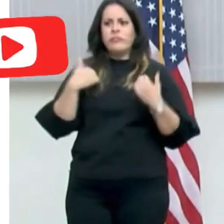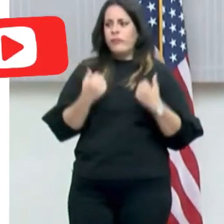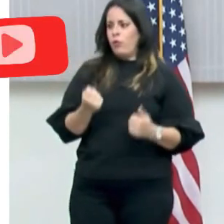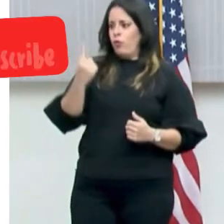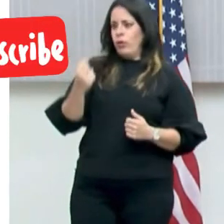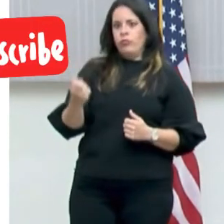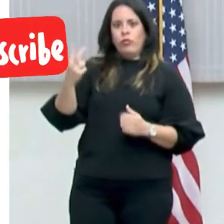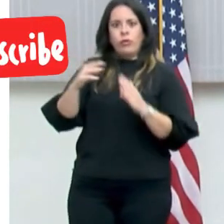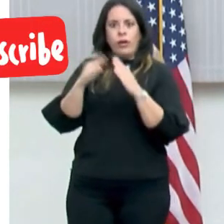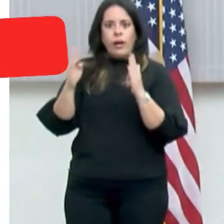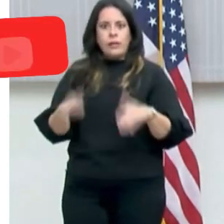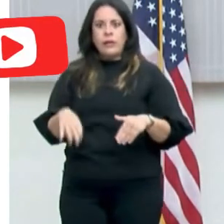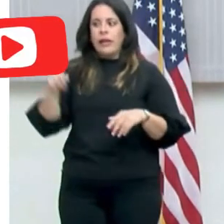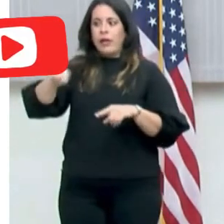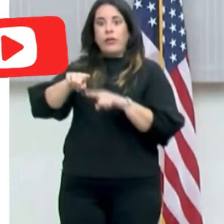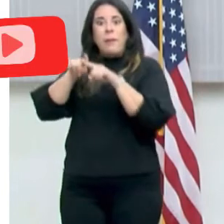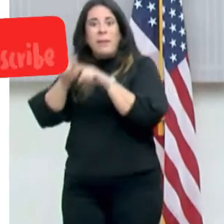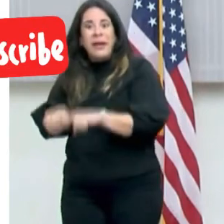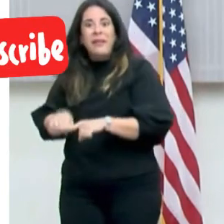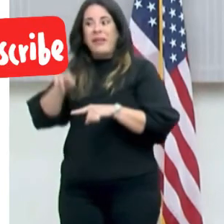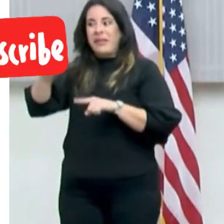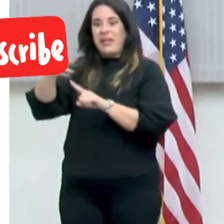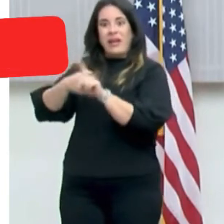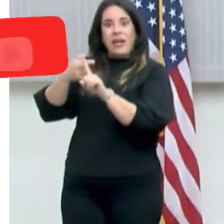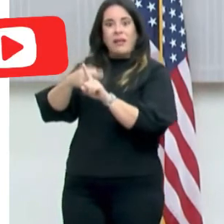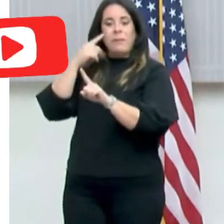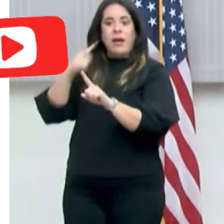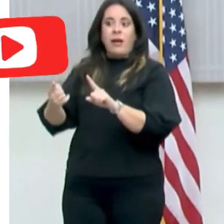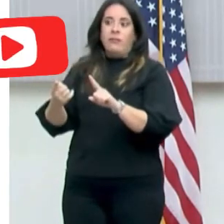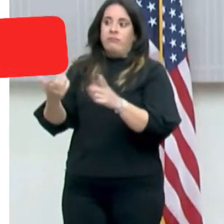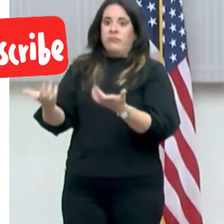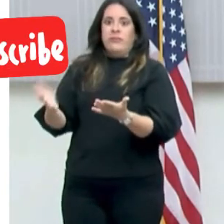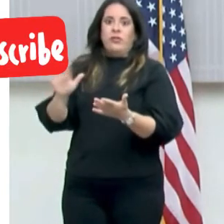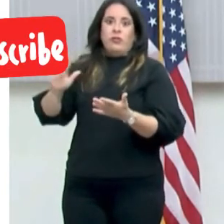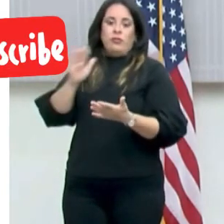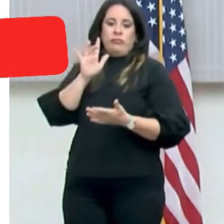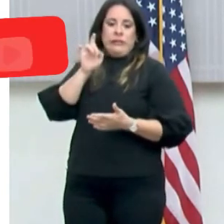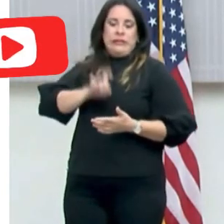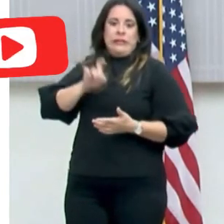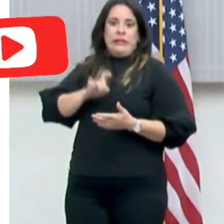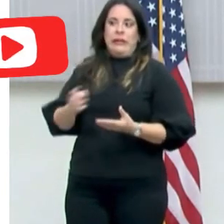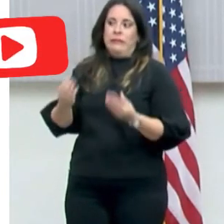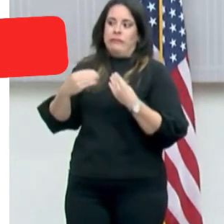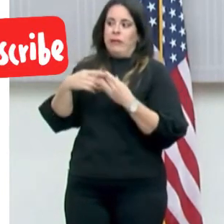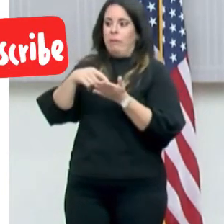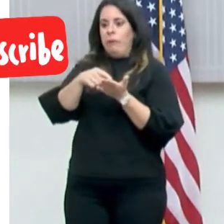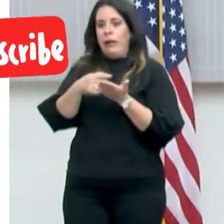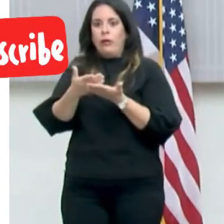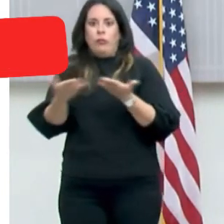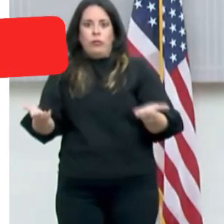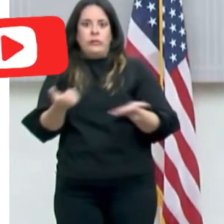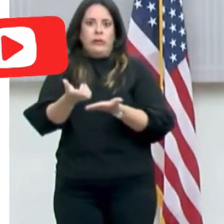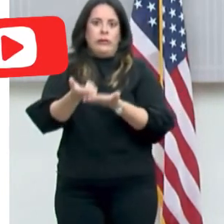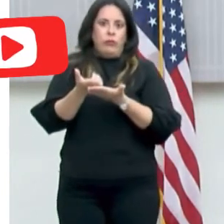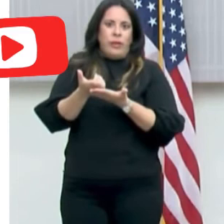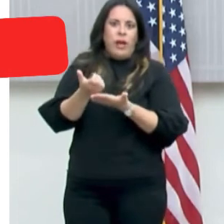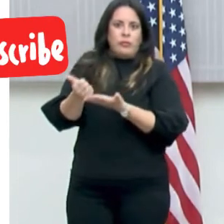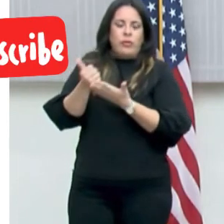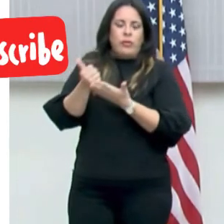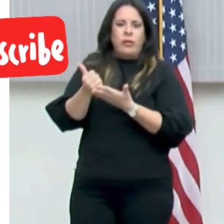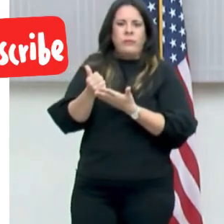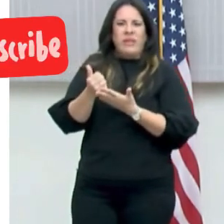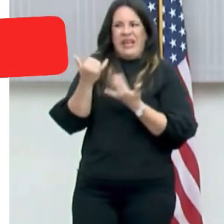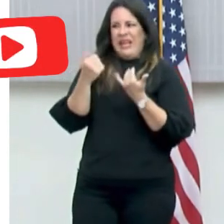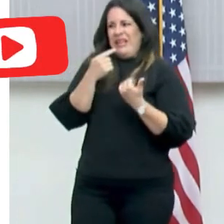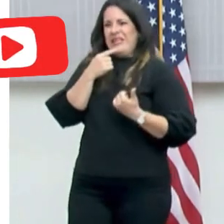o dos propiedades que dependen de su alquiler para sus necesidades económicas. Y de momento decirle, no